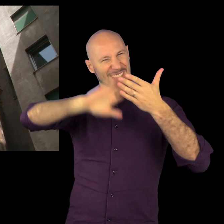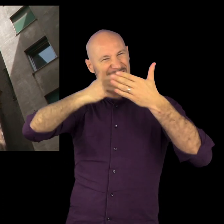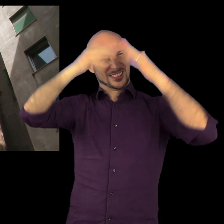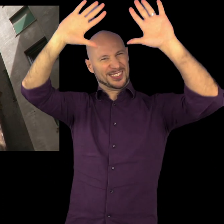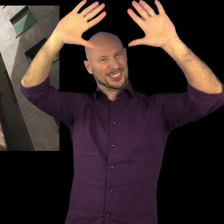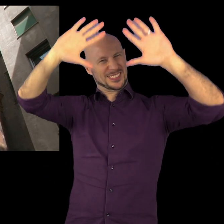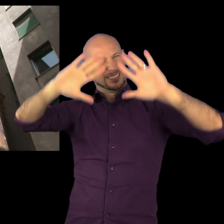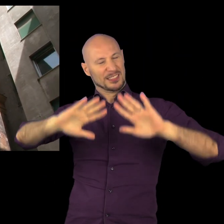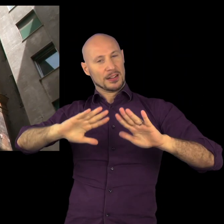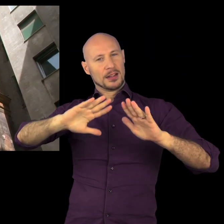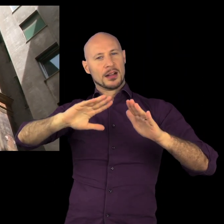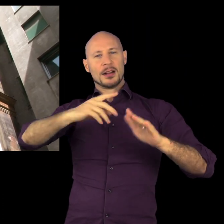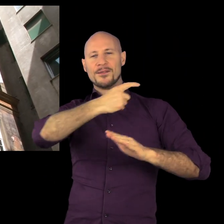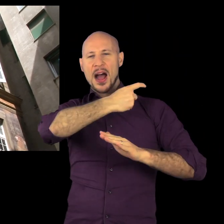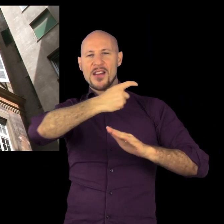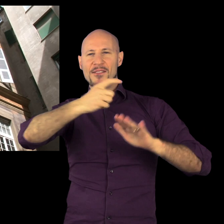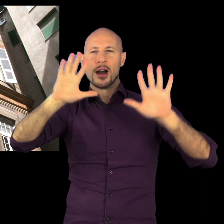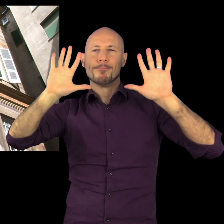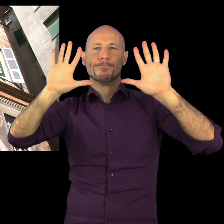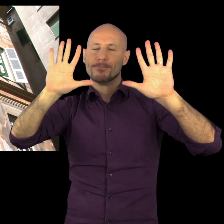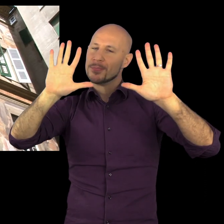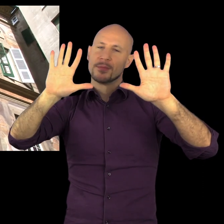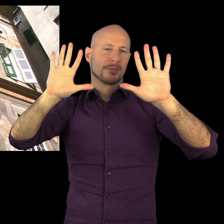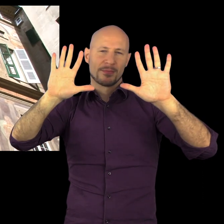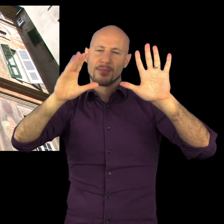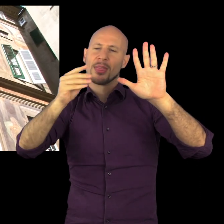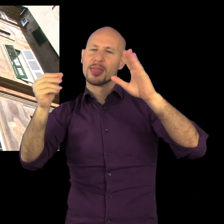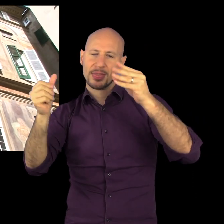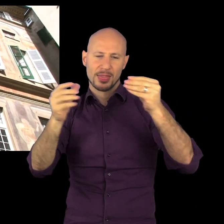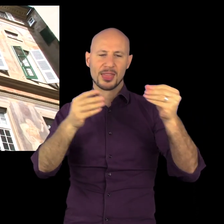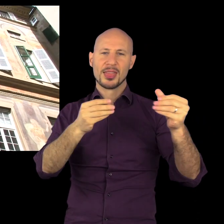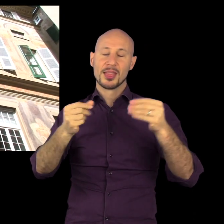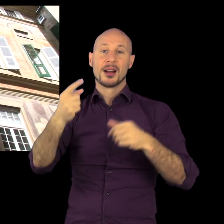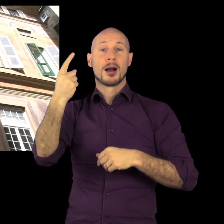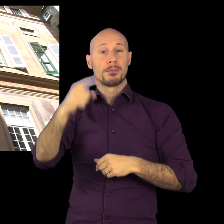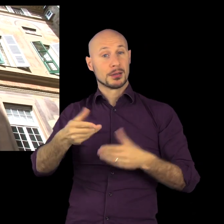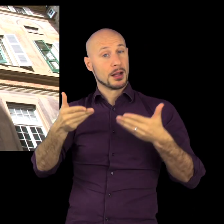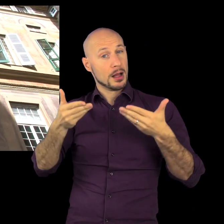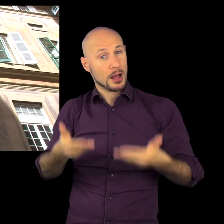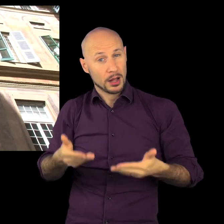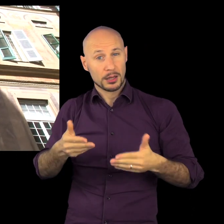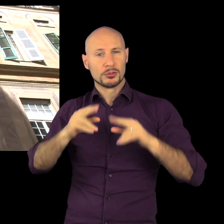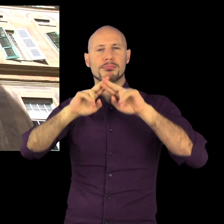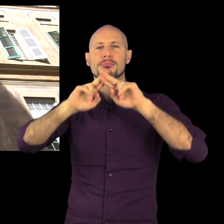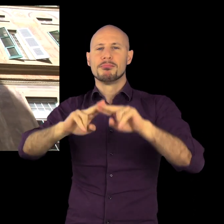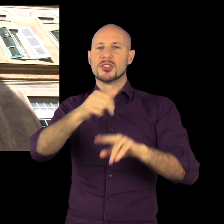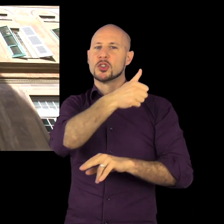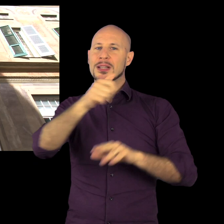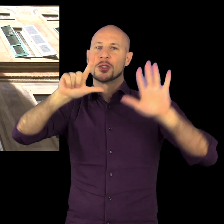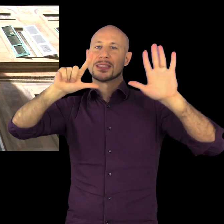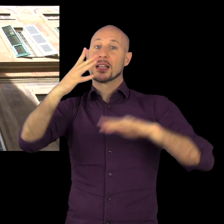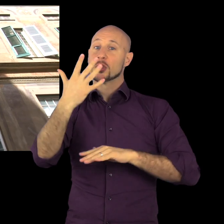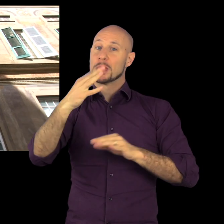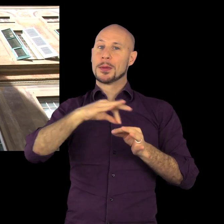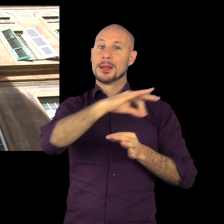superficie tra facciata ed interni pari a circa 320 metri quadrati. Bene, come potete